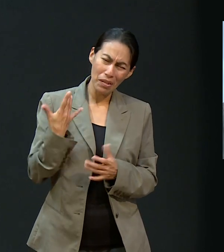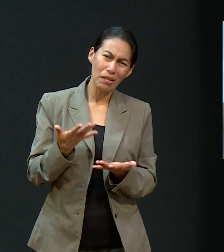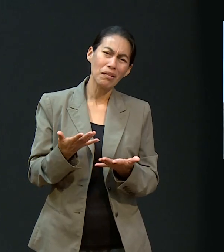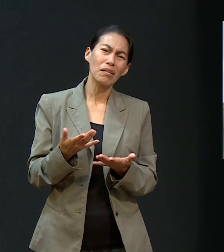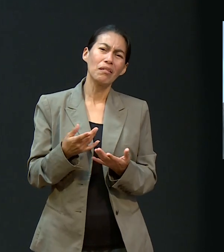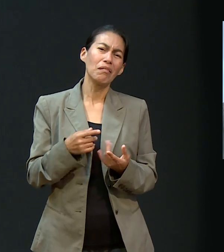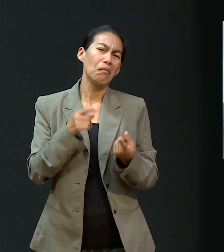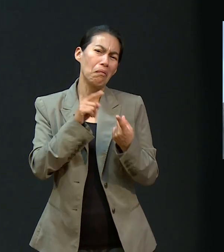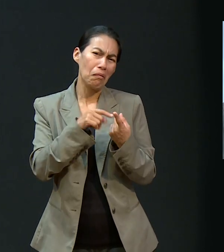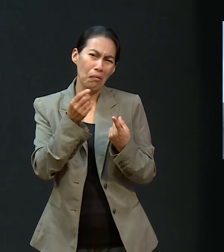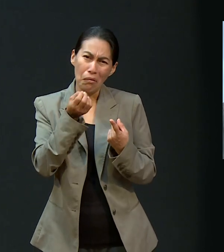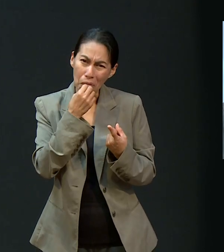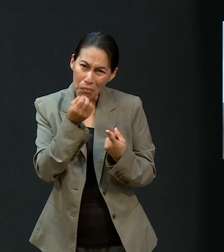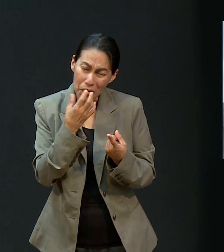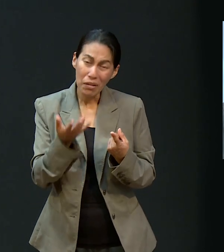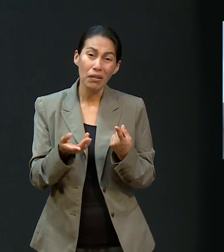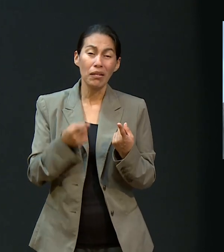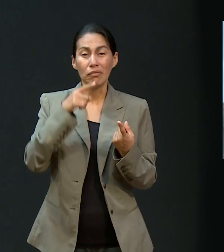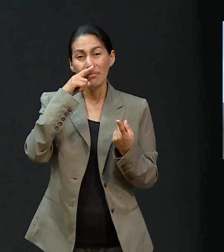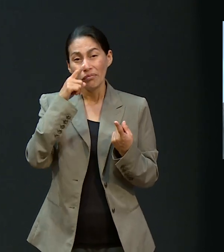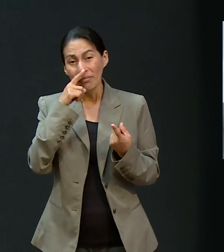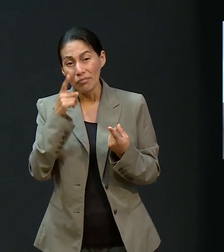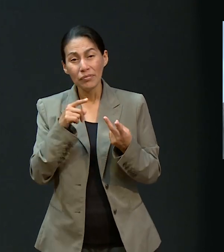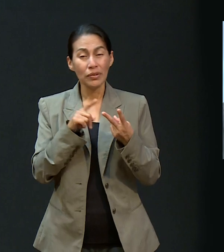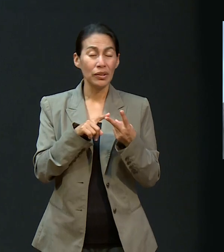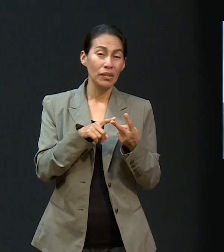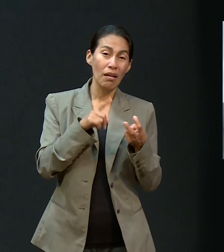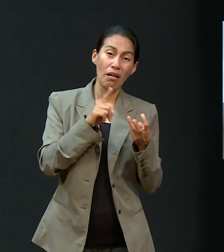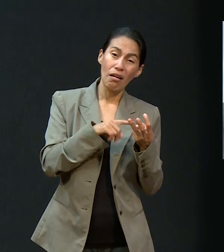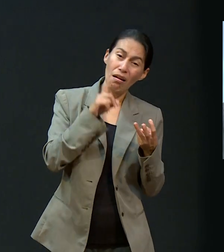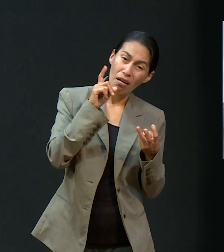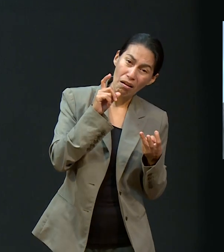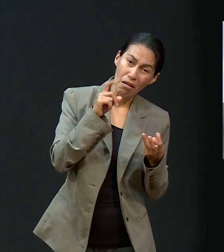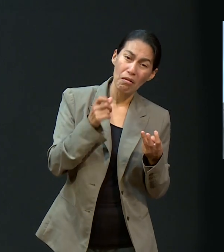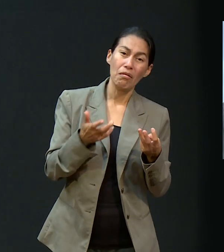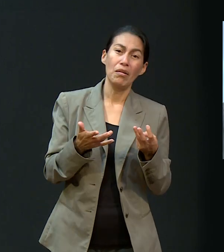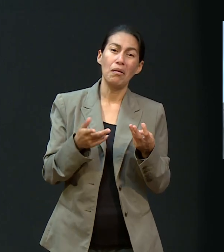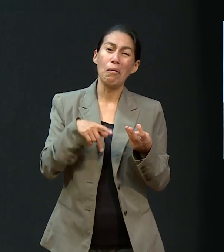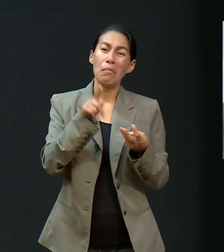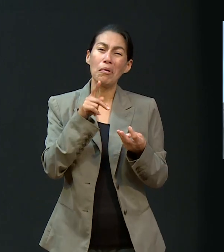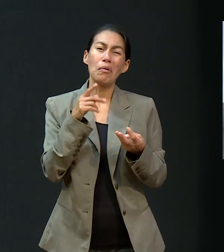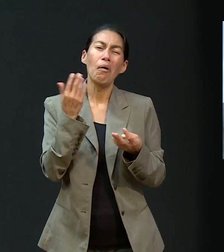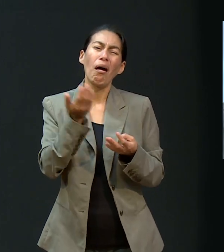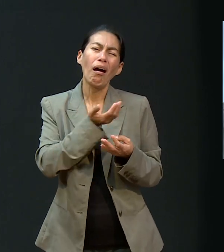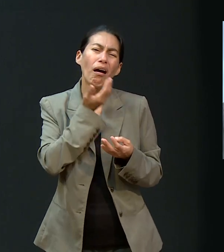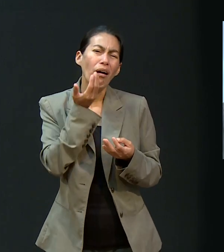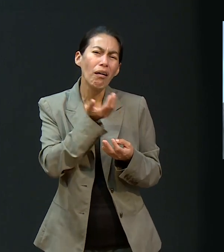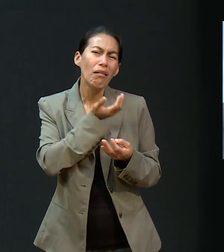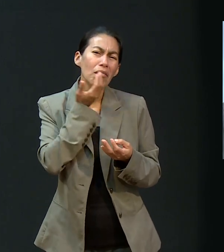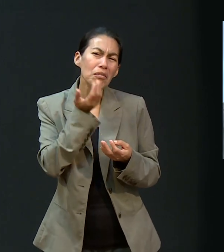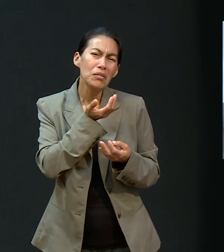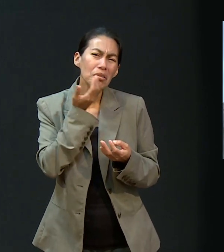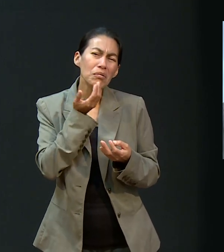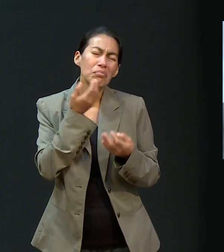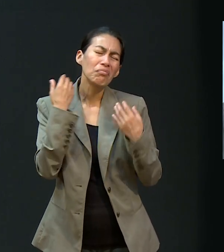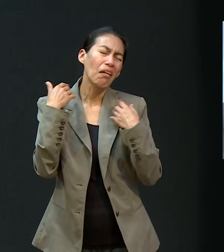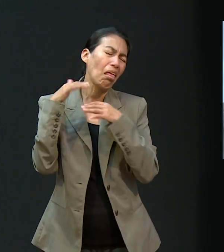milagros. La provisión del alimento es un milagro de Dios. Del agua. Pero lo vemos tan